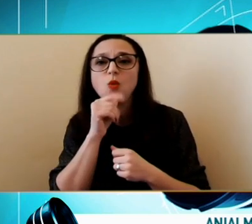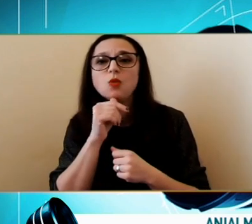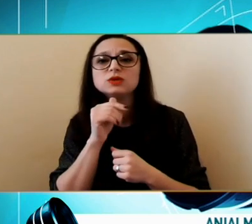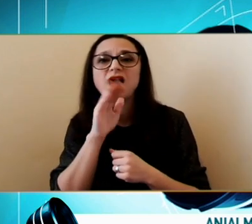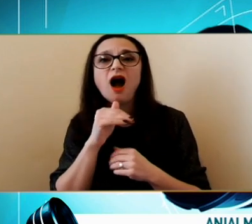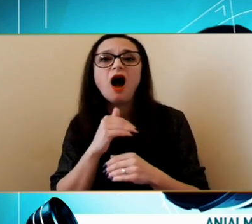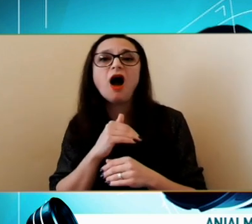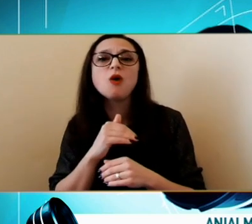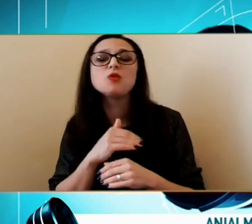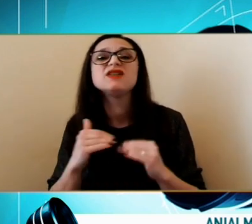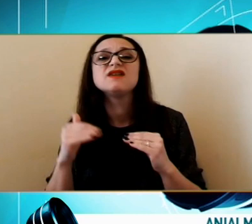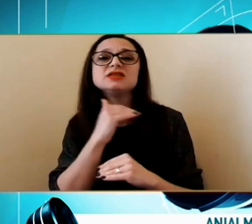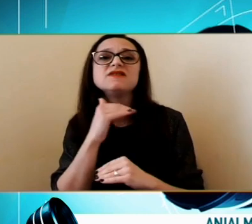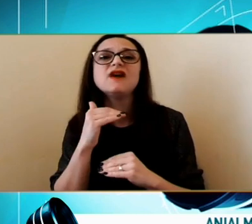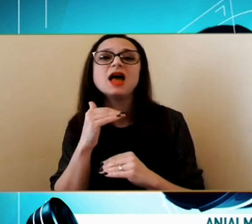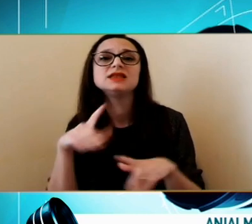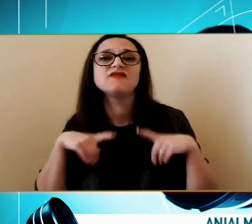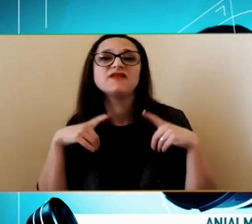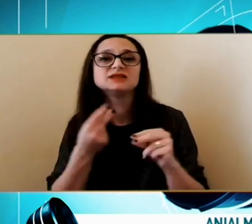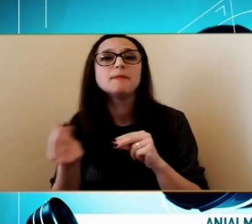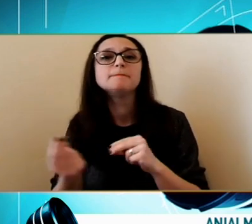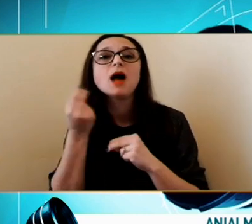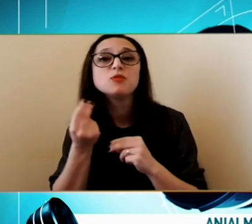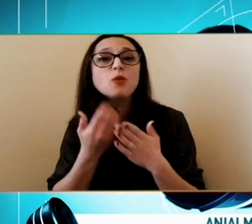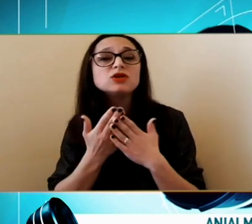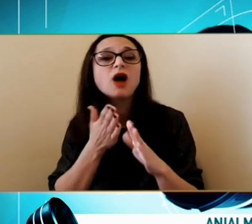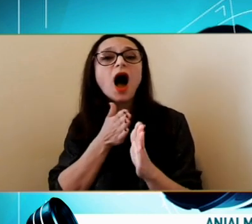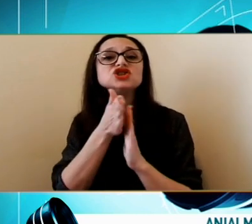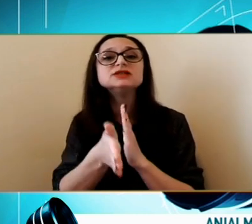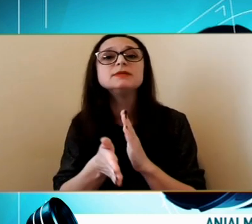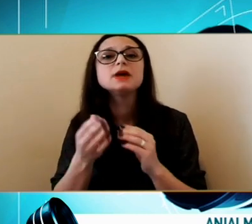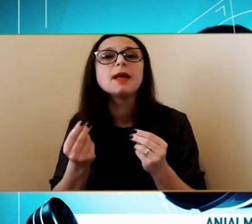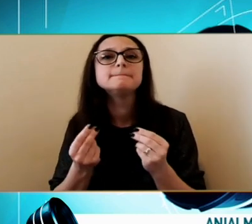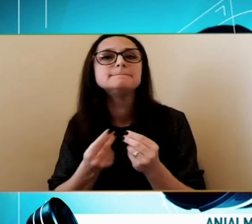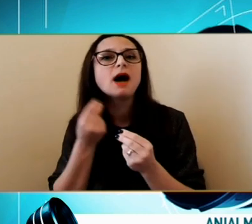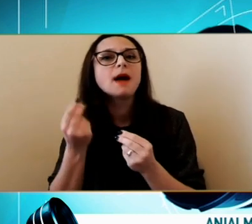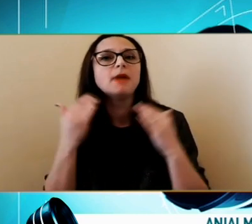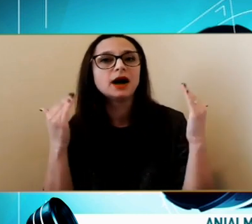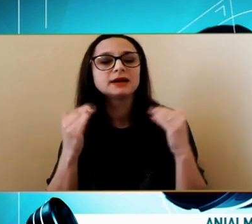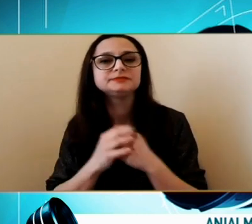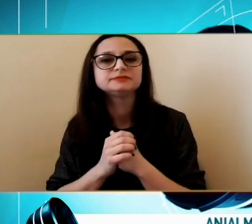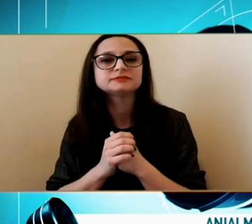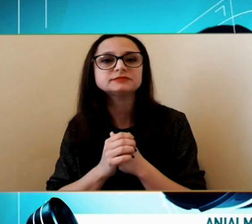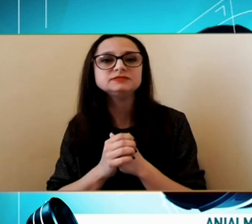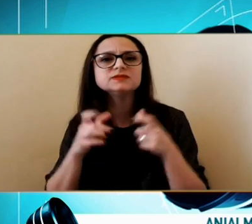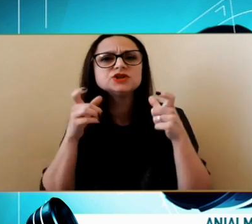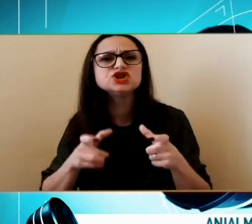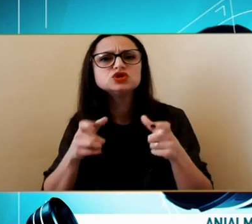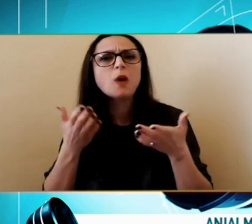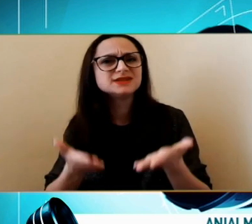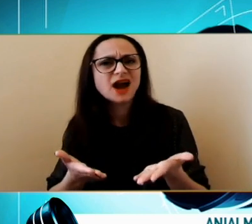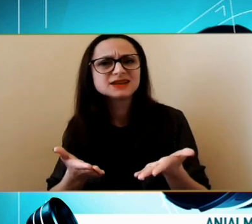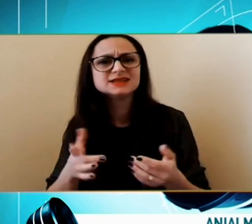mai bun Și unde au Accesibilitate mai mare Și în astfel de situații Sunt